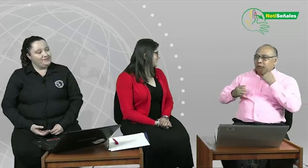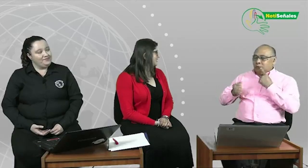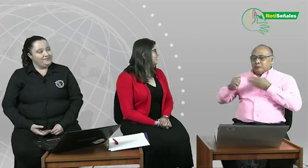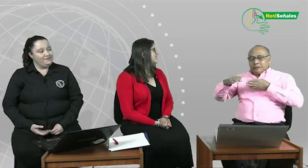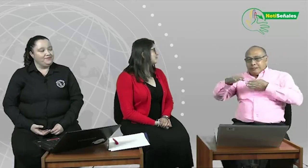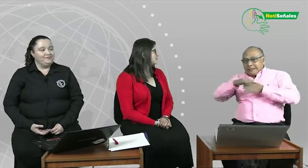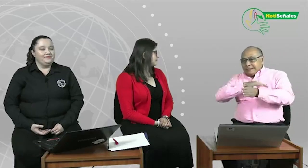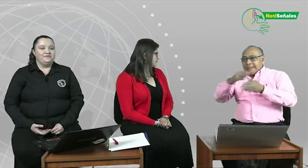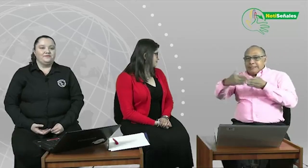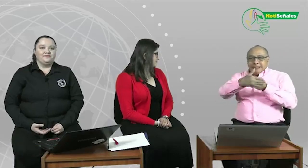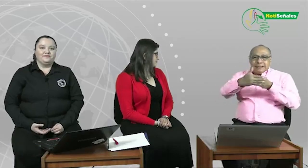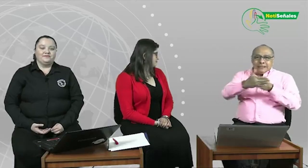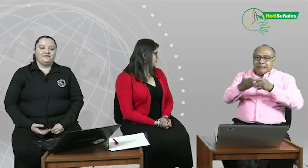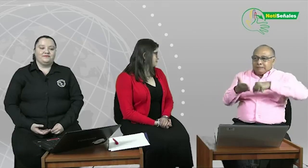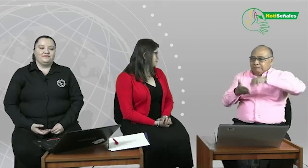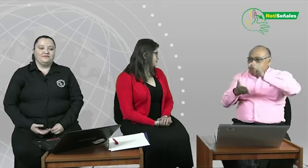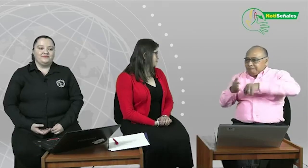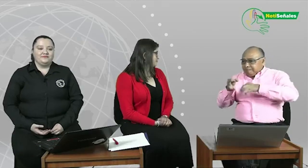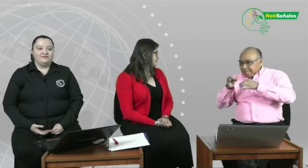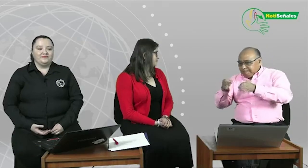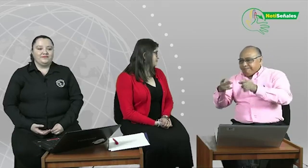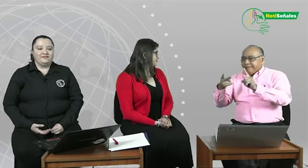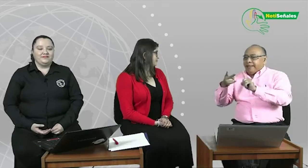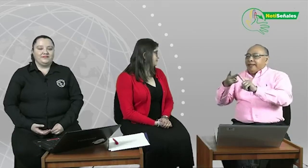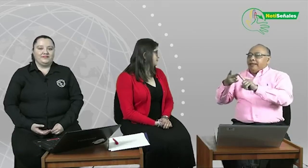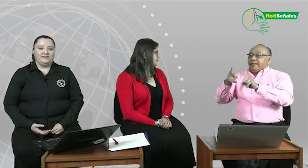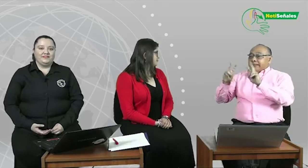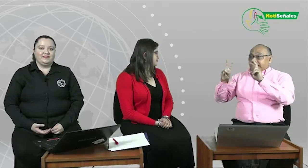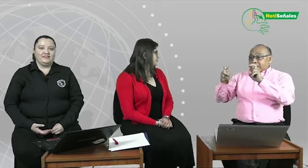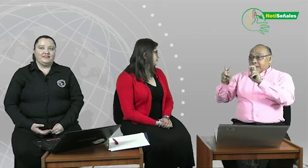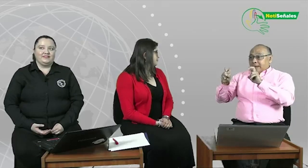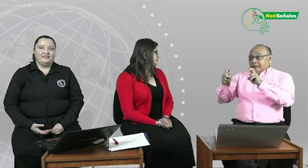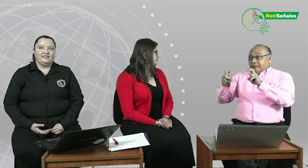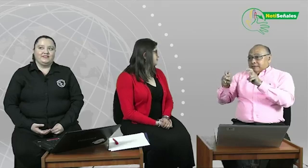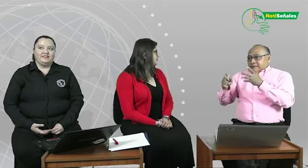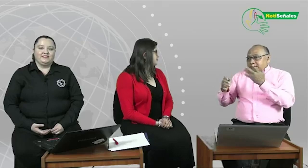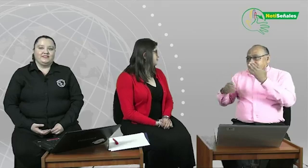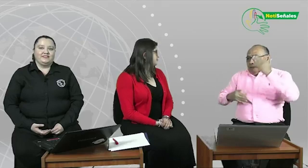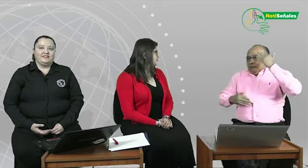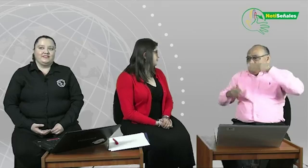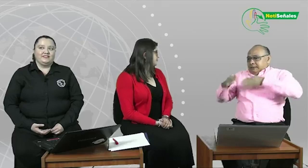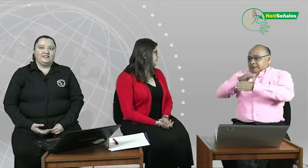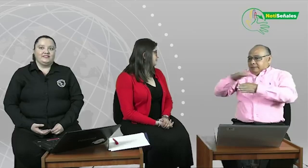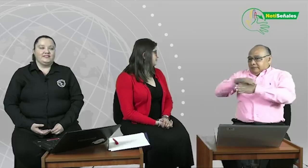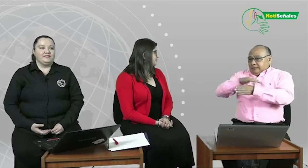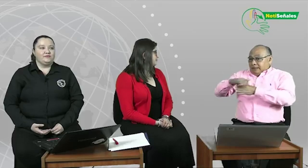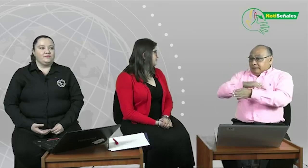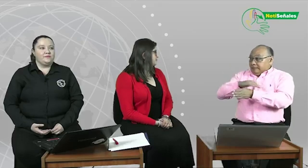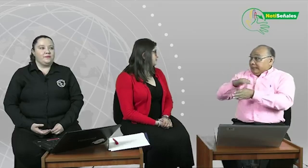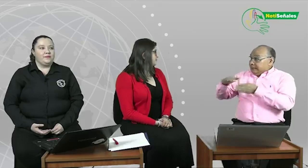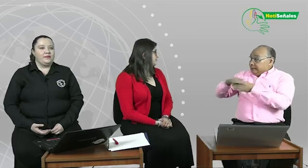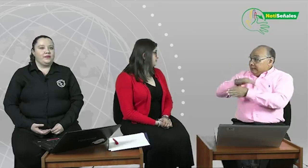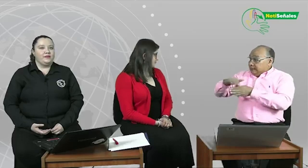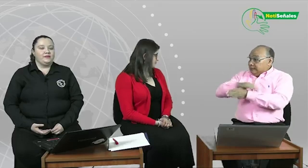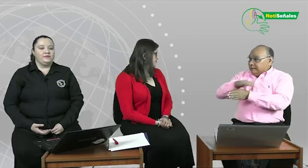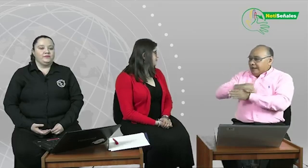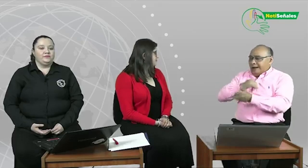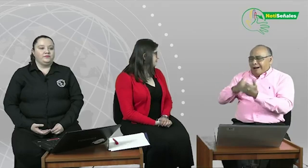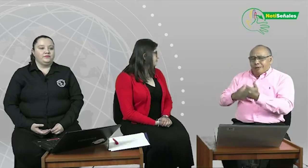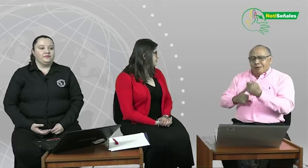Es algo que a nosotros como personas sordas, como comunidad nos inquieta mucho. La demora en la contratación de los agentes educativos, el